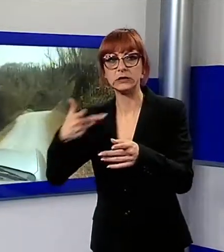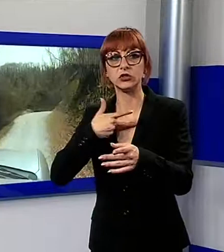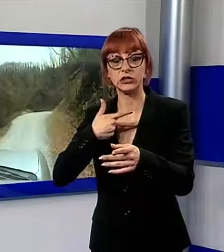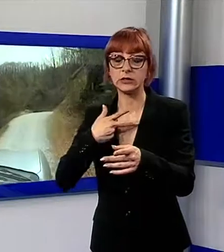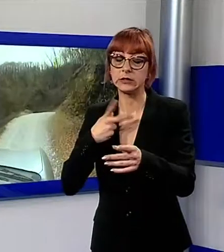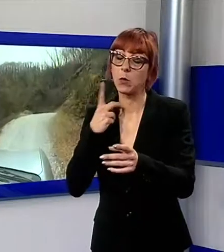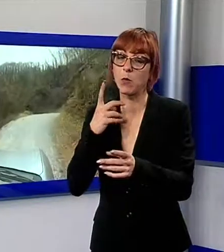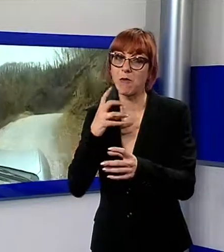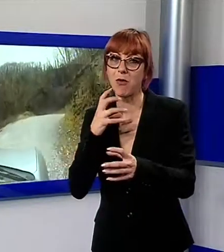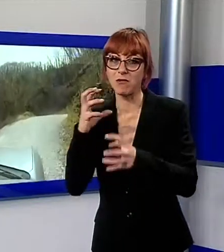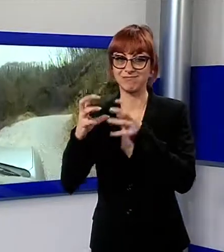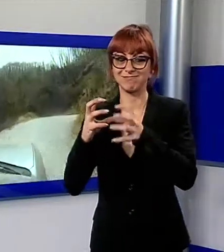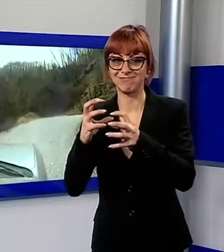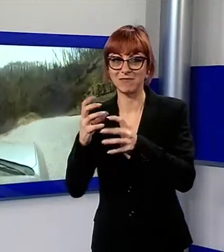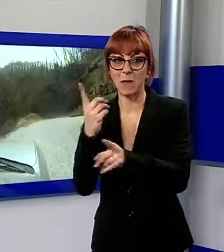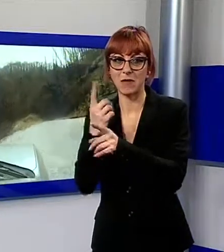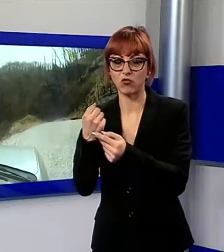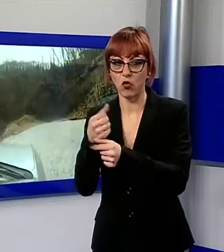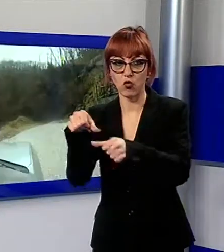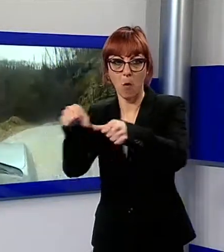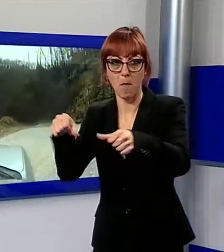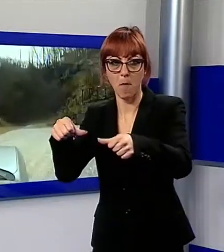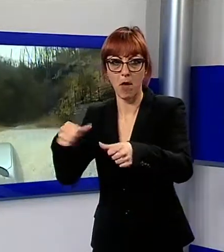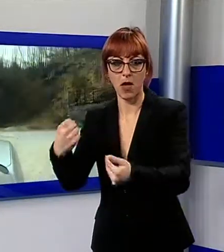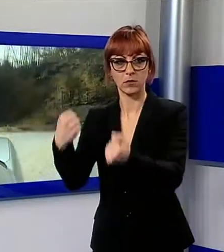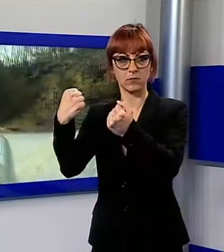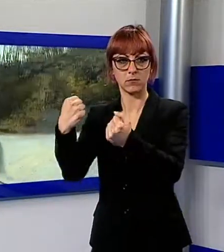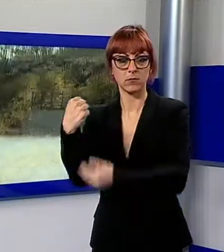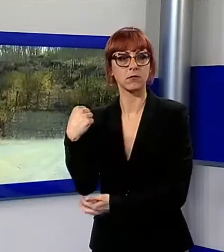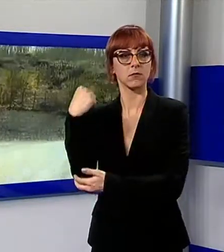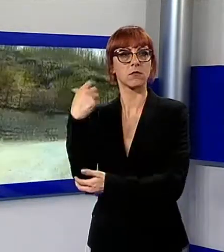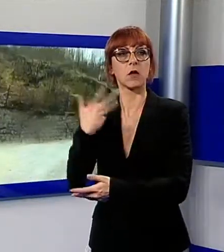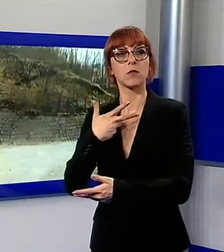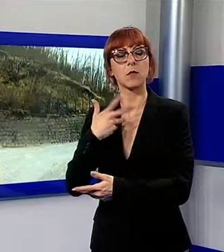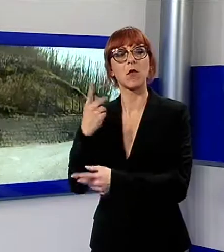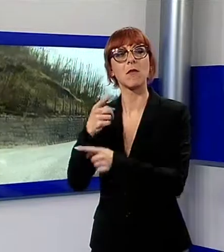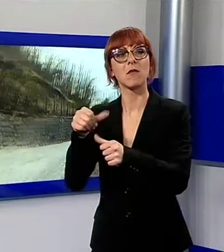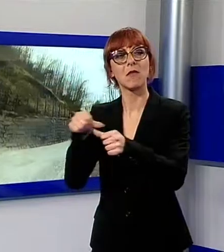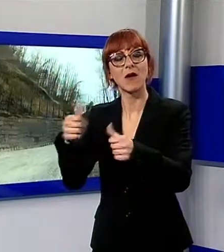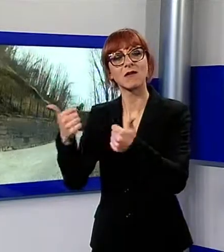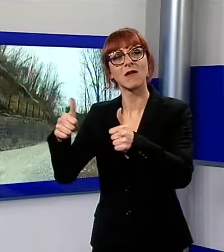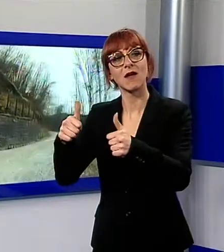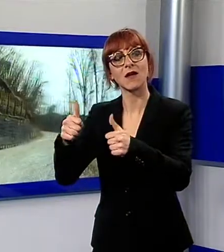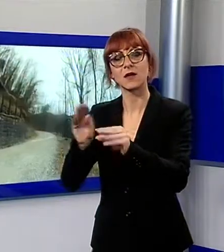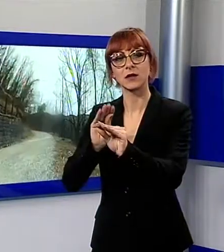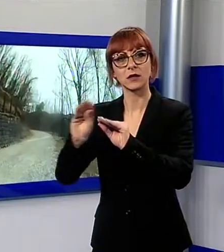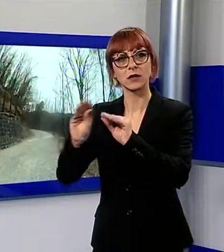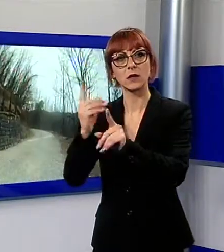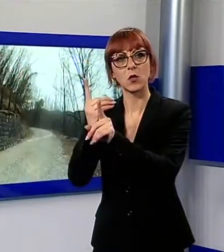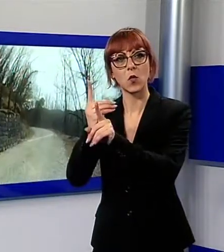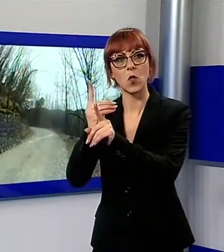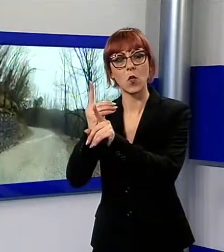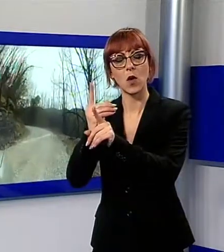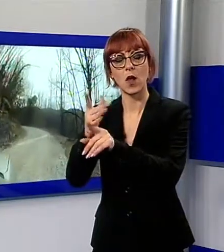logicamente ha bisogno di un assetto, un assetto dovuto alla sistemazione della